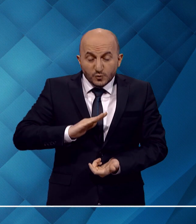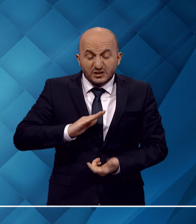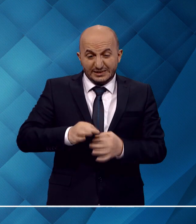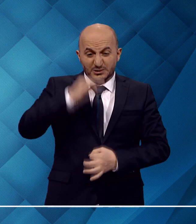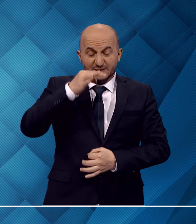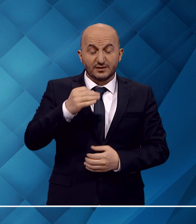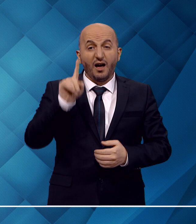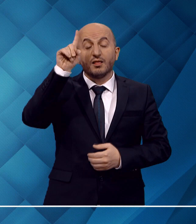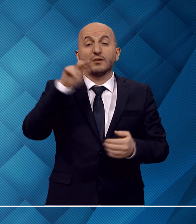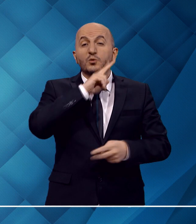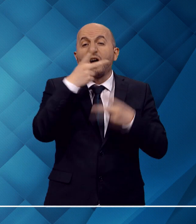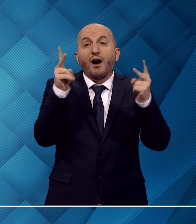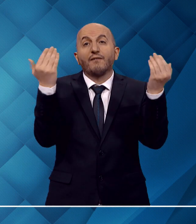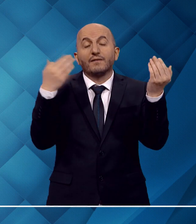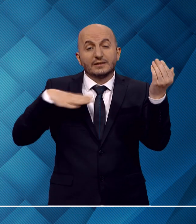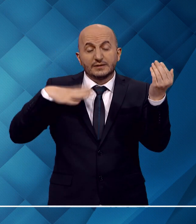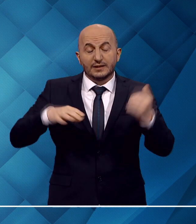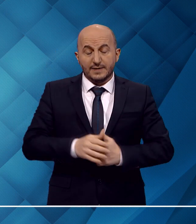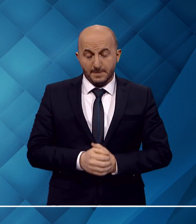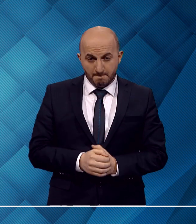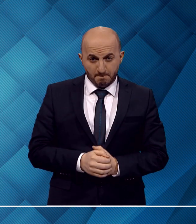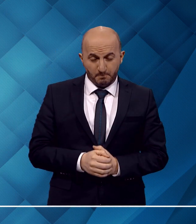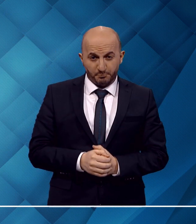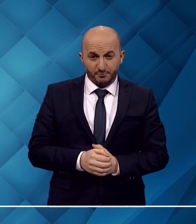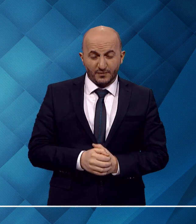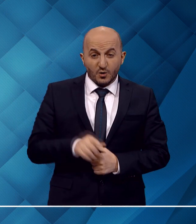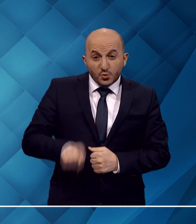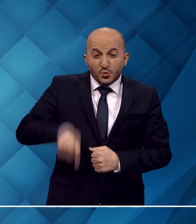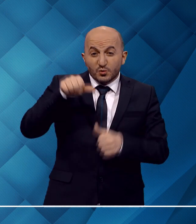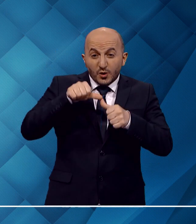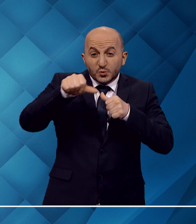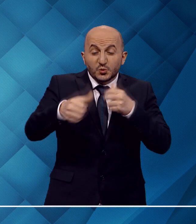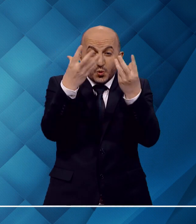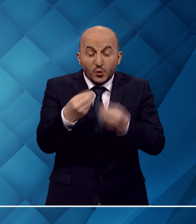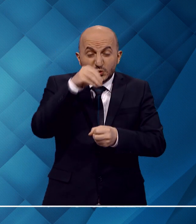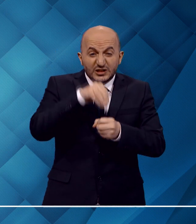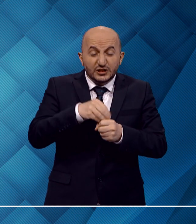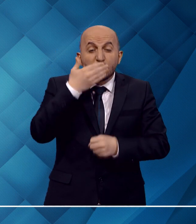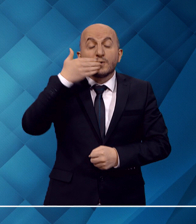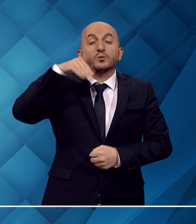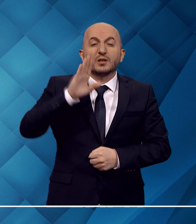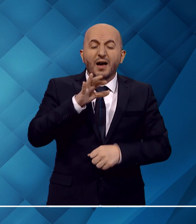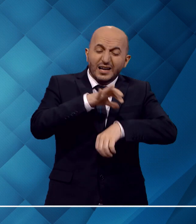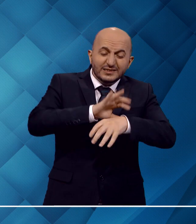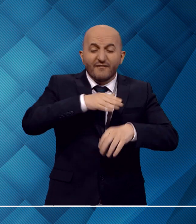el vermeyen kimse Allah'tan af diler. Günler uzun olduğu için oruç tutamayan hasta ya da yaşlılar